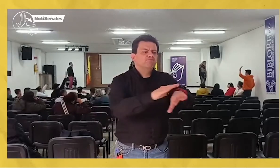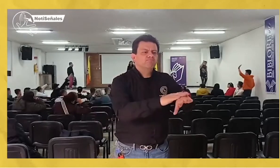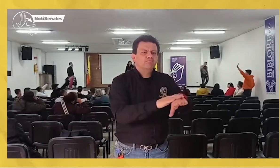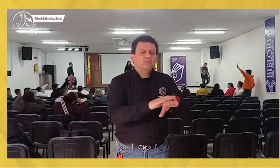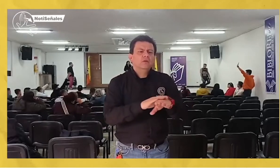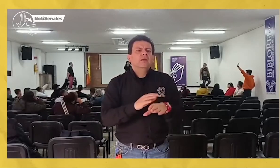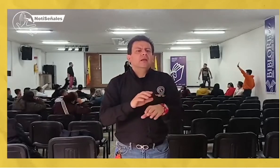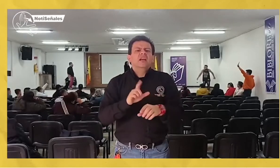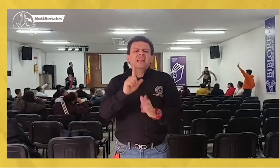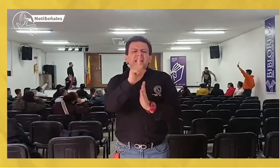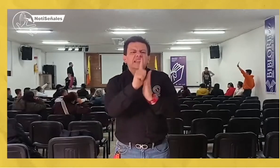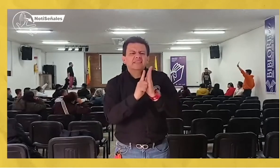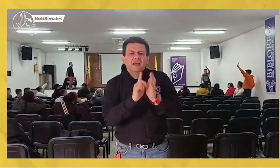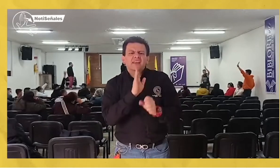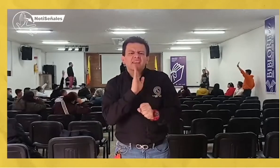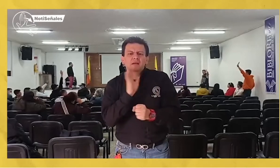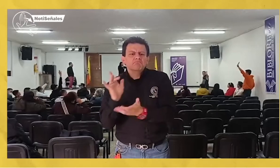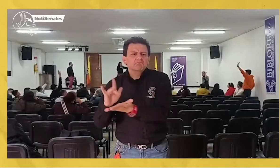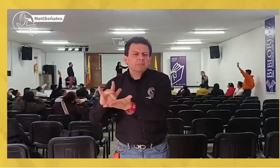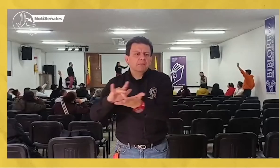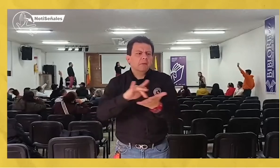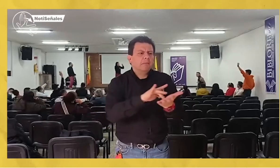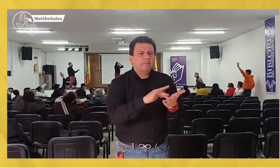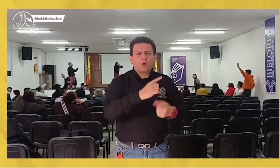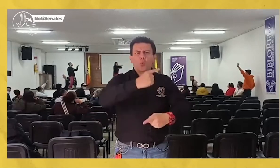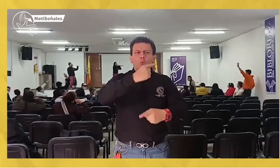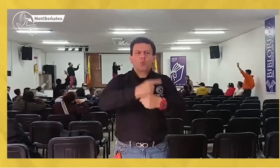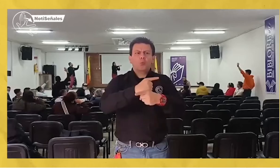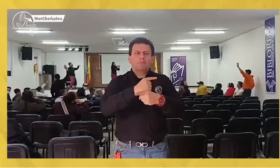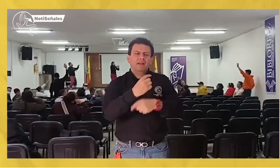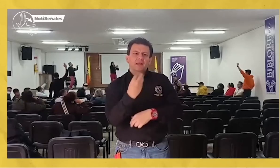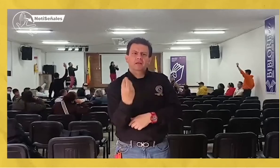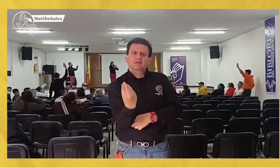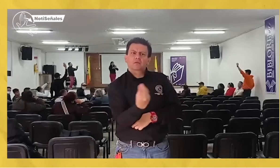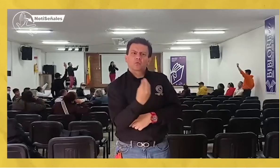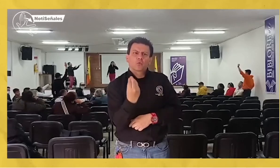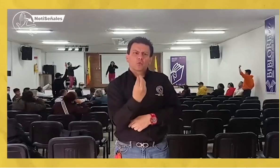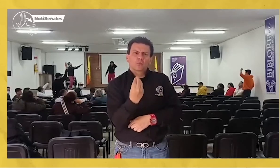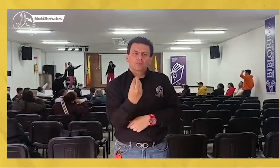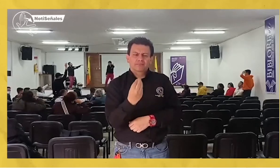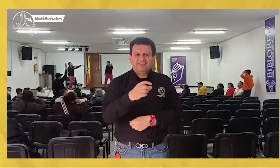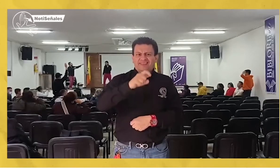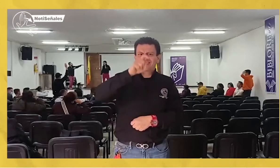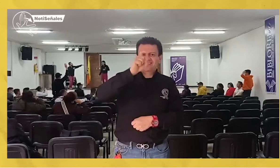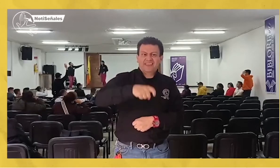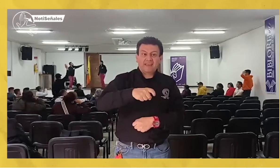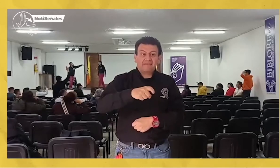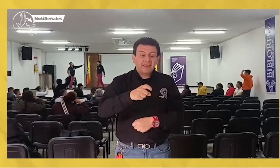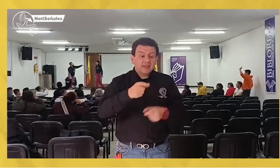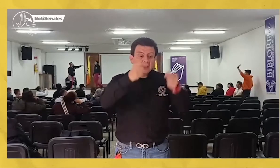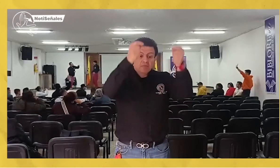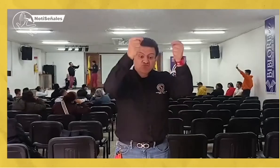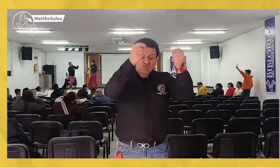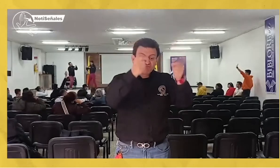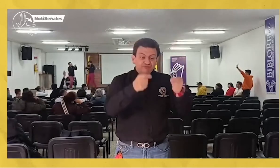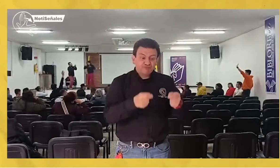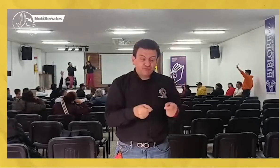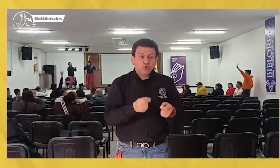revisión del listado de participantes que cumplan con la cantidad de miembros de acuerdo a